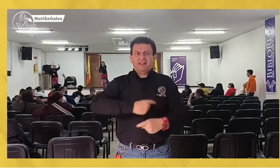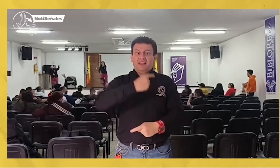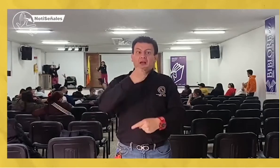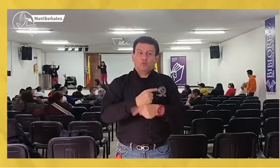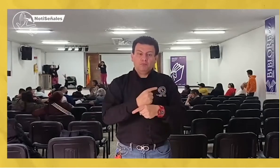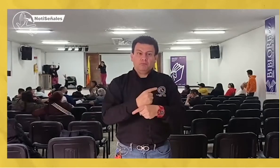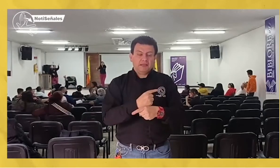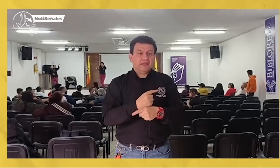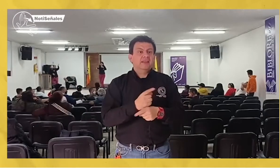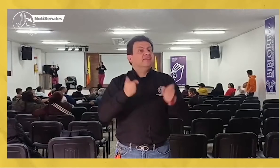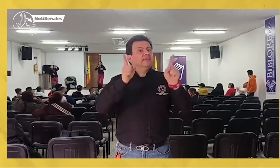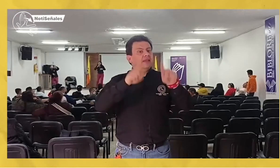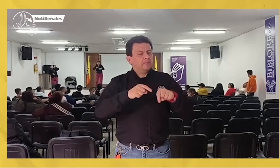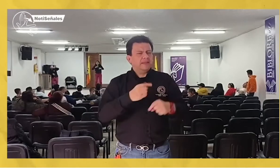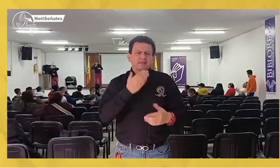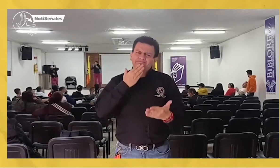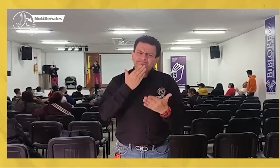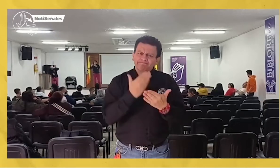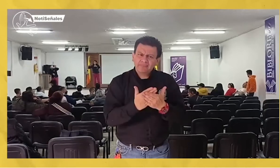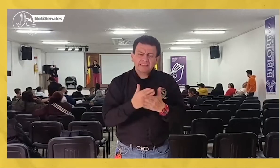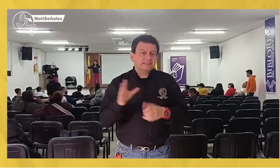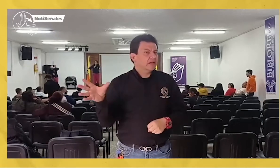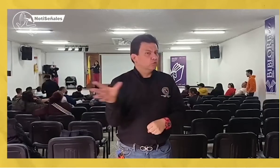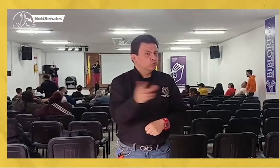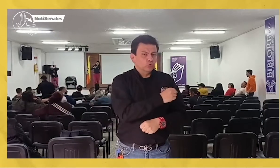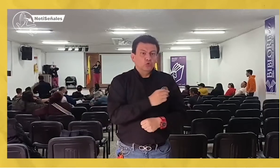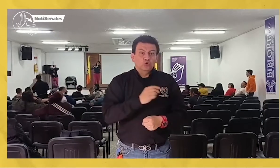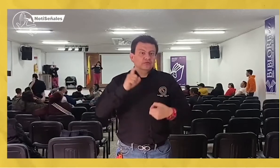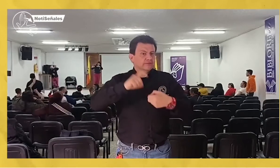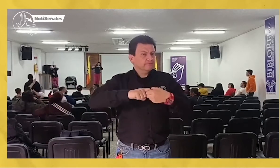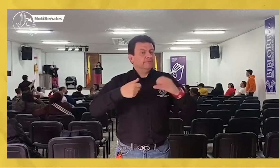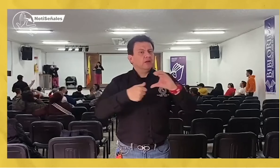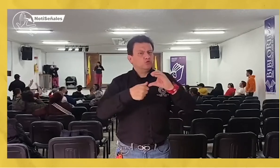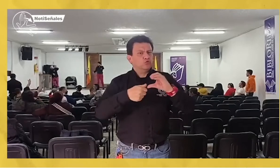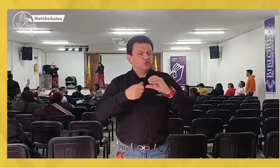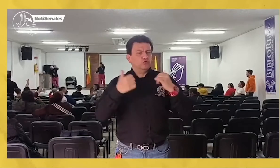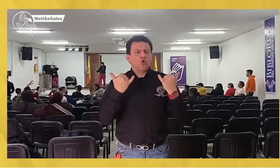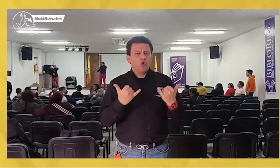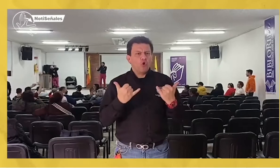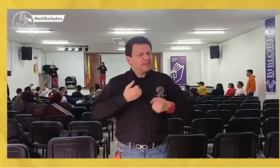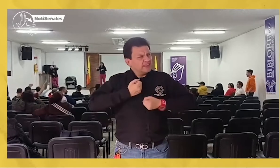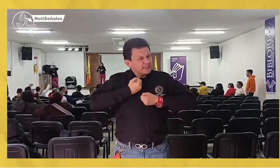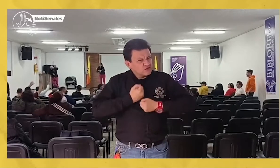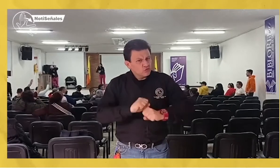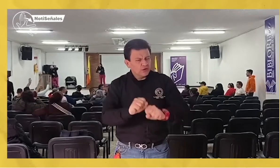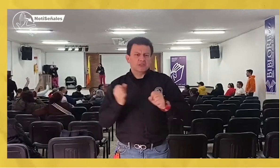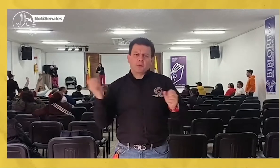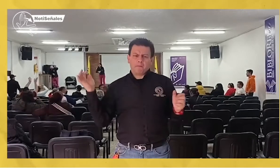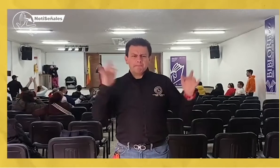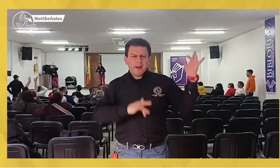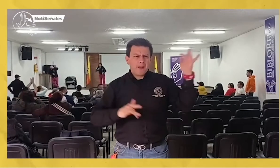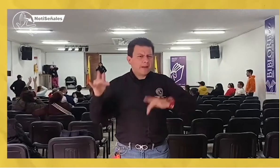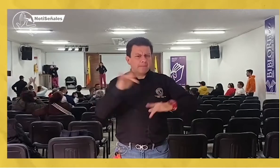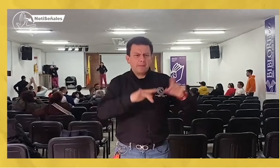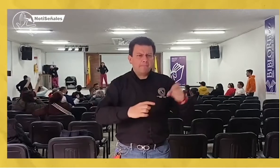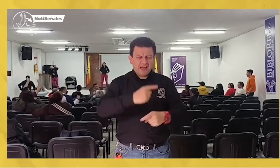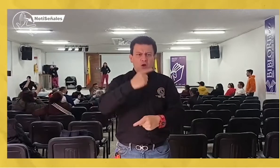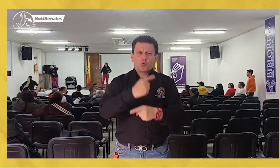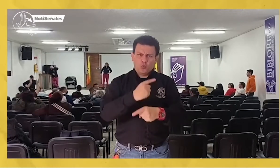asamblea se llevara a cabo. También quiero agradecer a todos los socios de AzorZub que el día de hoy se esforzaron por